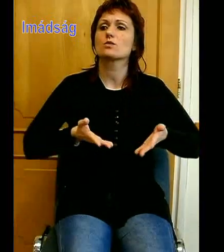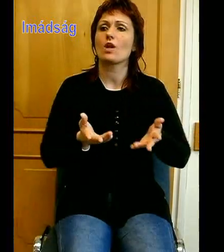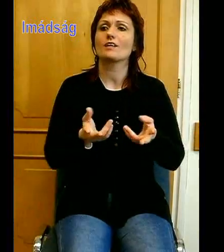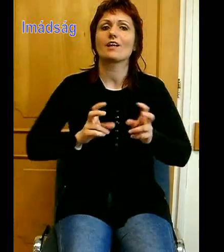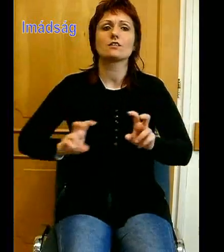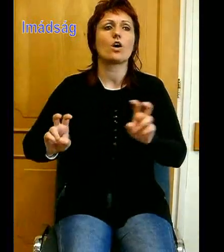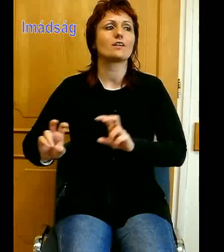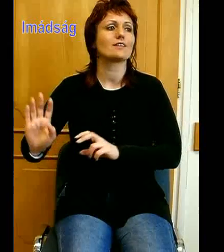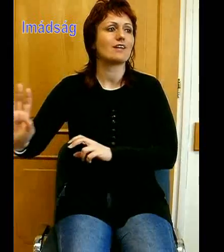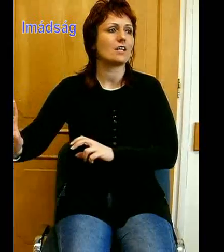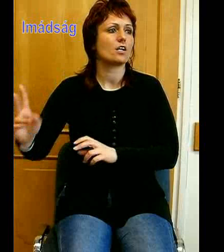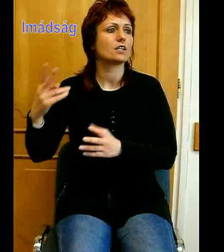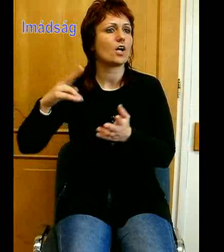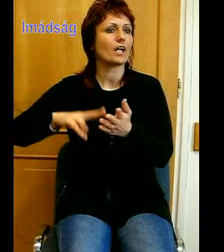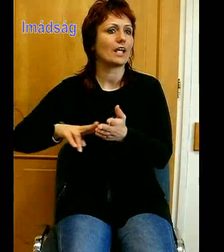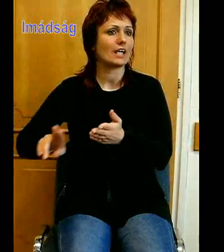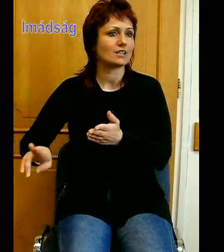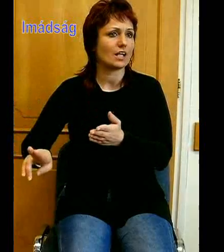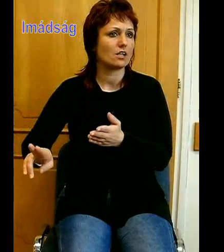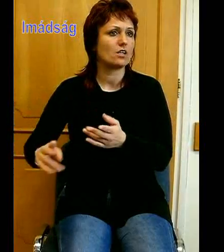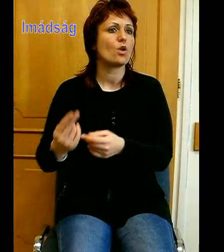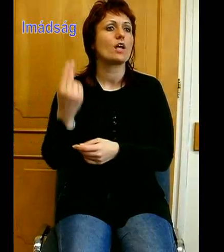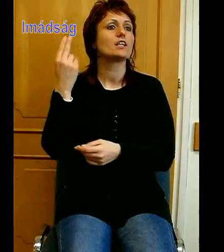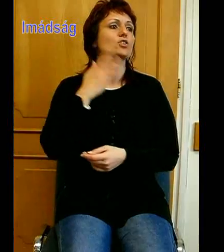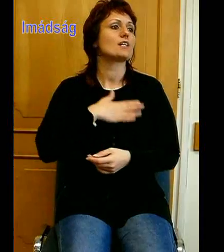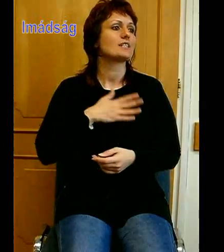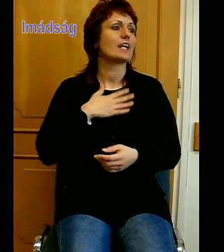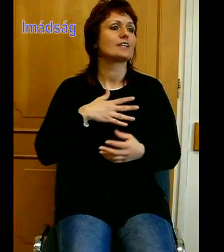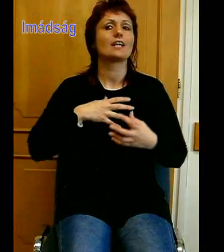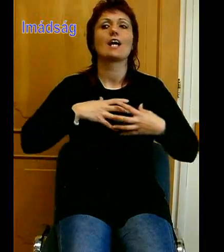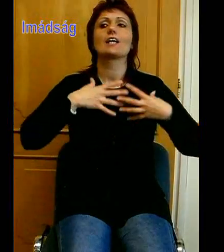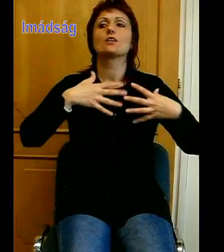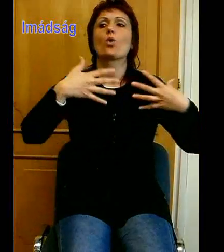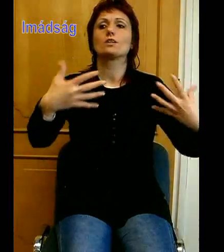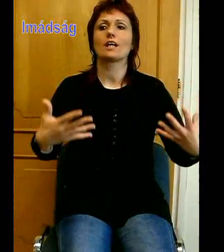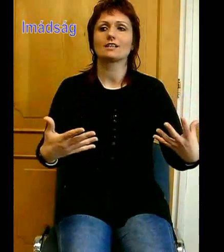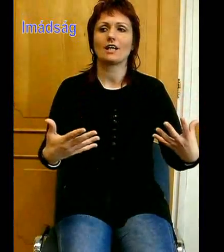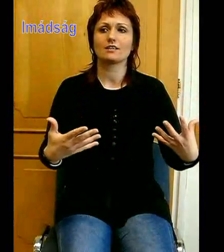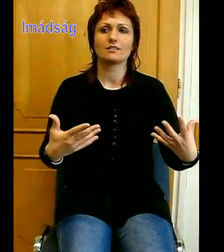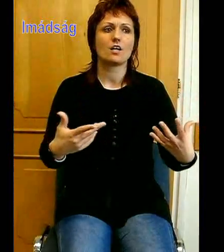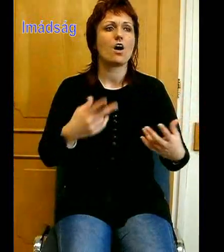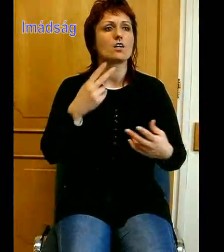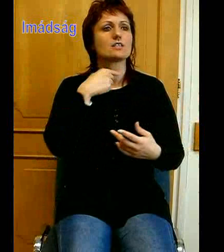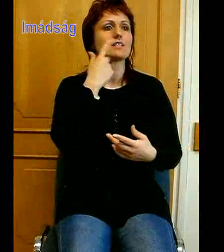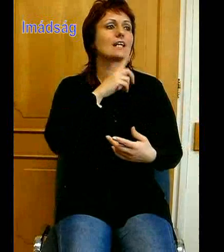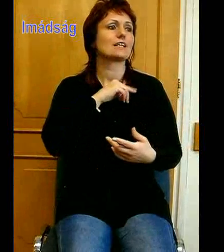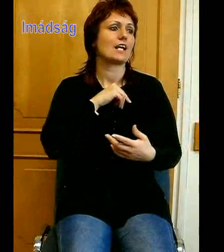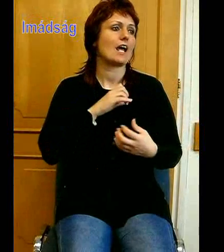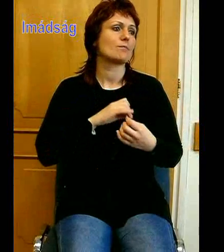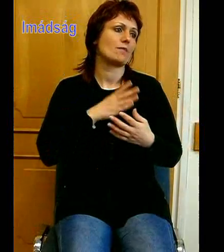hogy az Isten szeretete kitöltethet a mi szívünkbe, a Szent Lélek által. Ajándékozz meg minket,